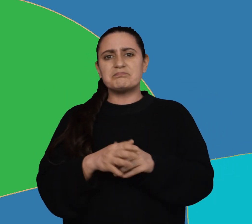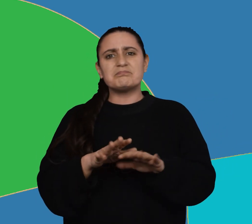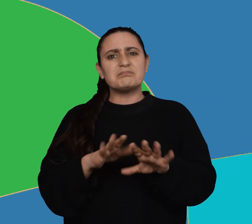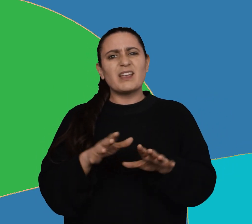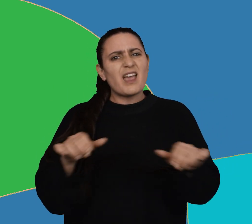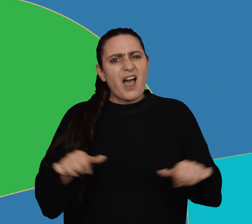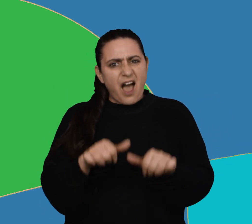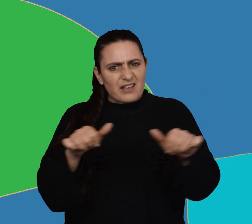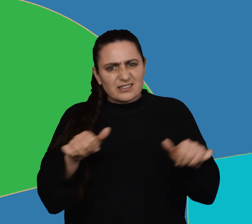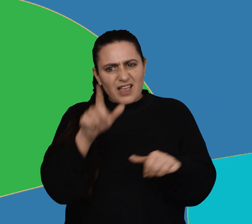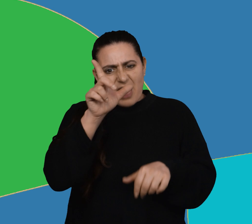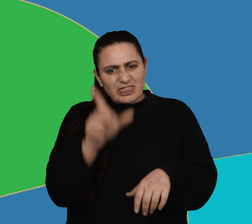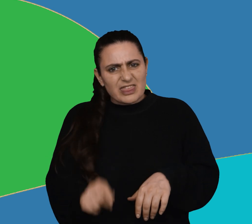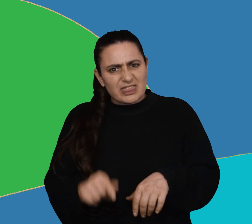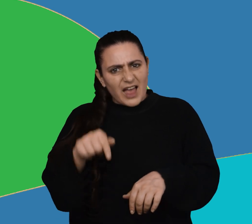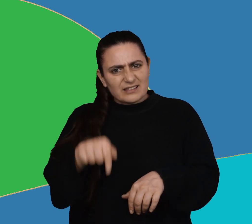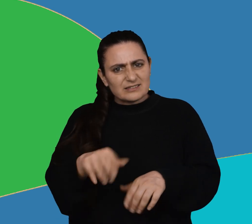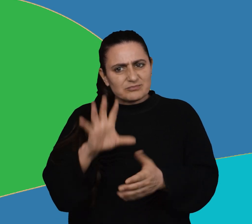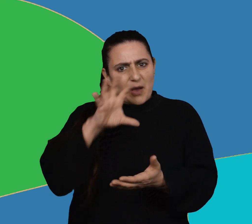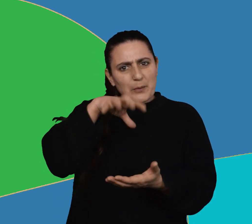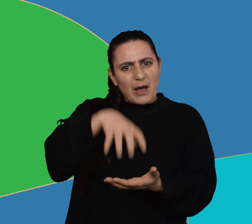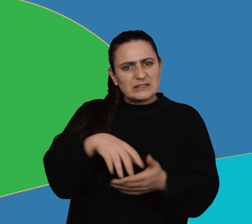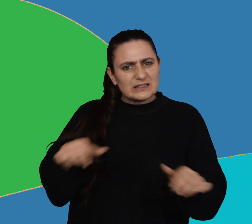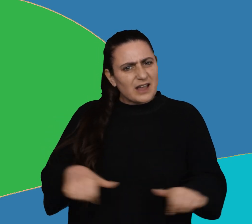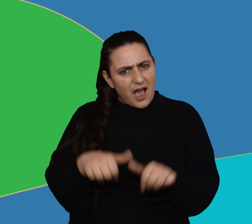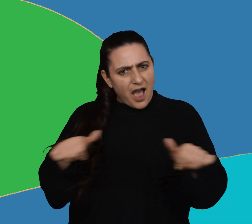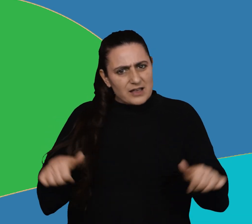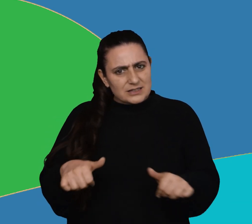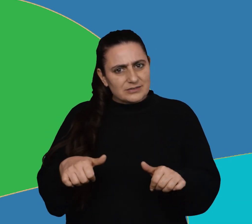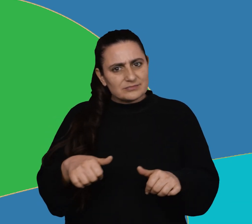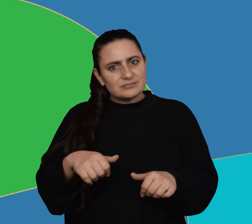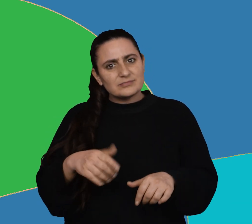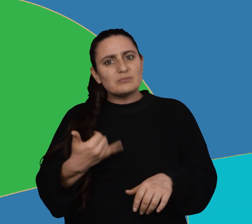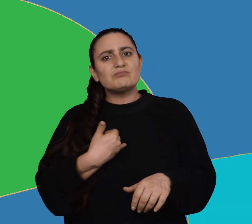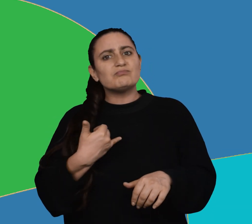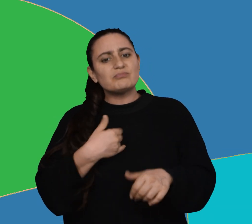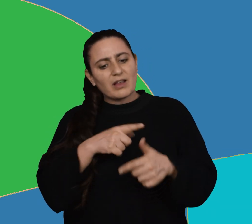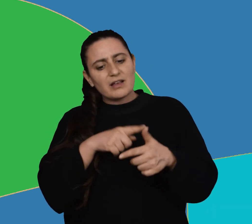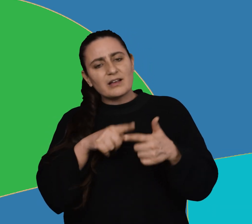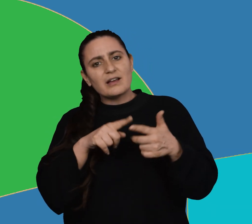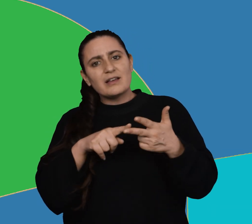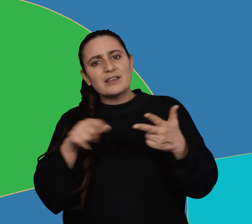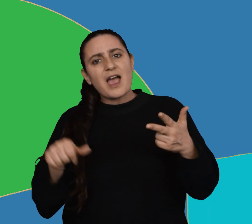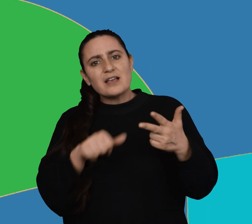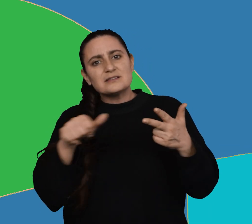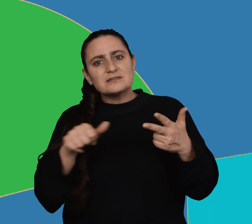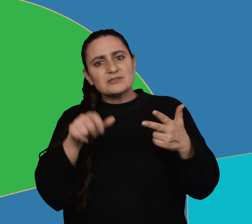tipo de actividades se desarrollan en ella? Menciona tres de las tareas que allí se desarrollan.